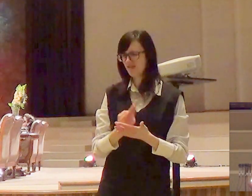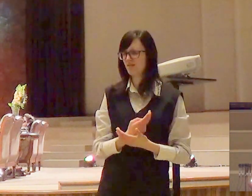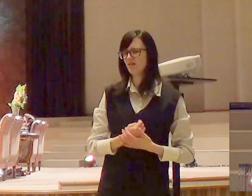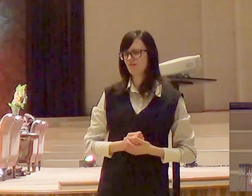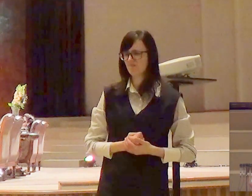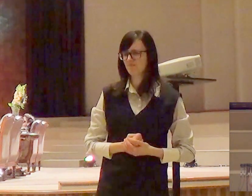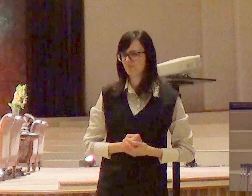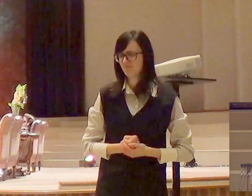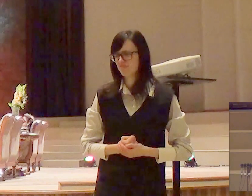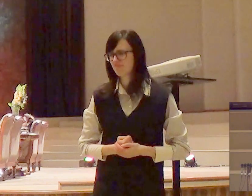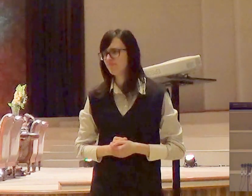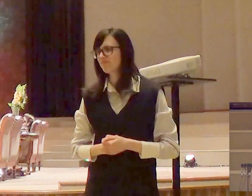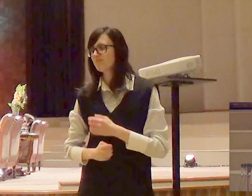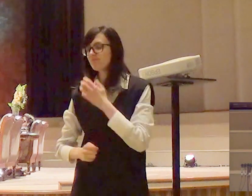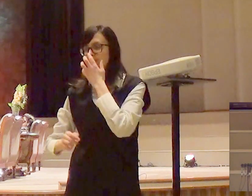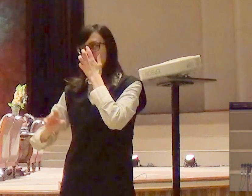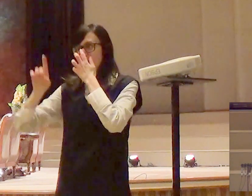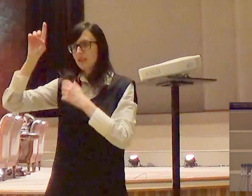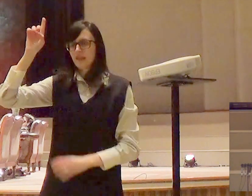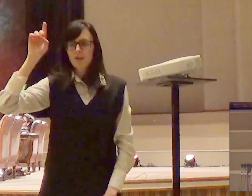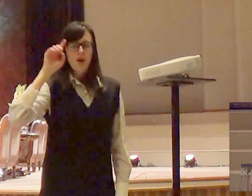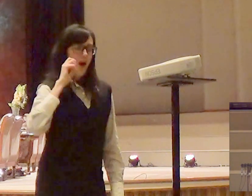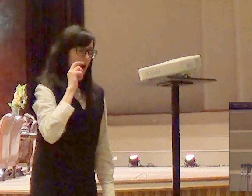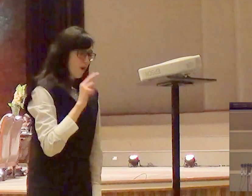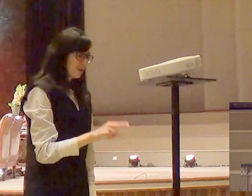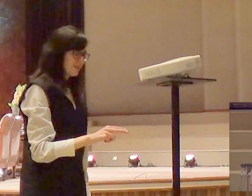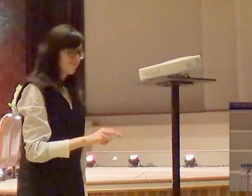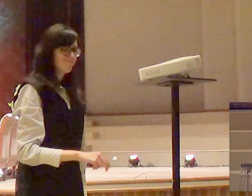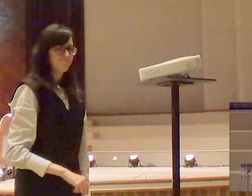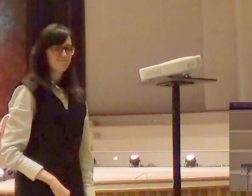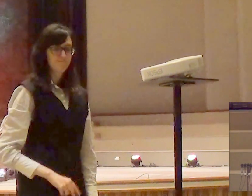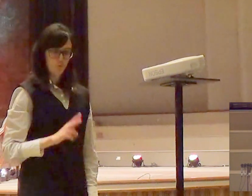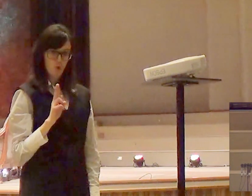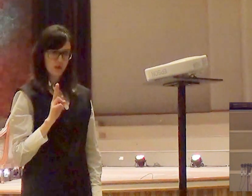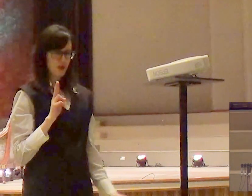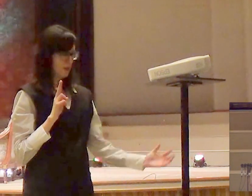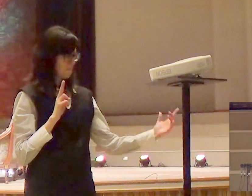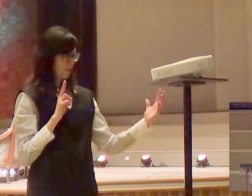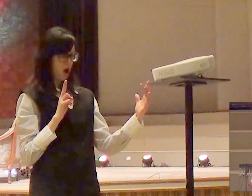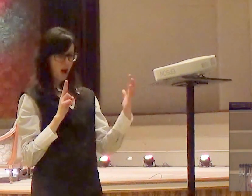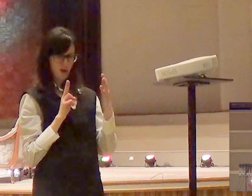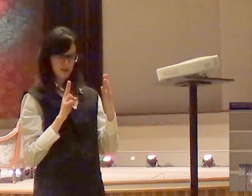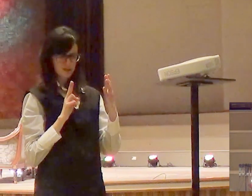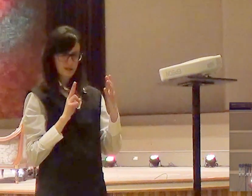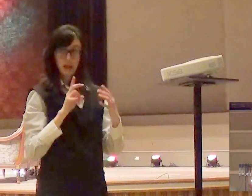Deus vai ter que julgar essa gente e é interessante isso porque